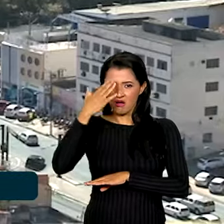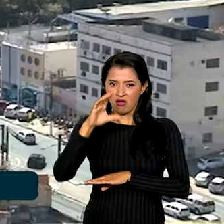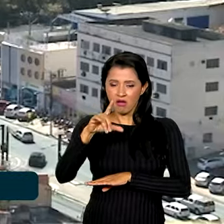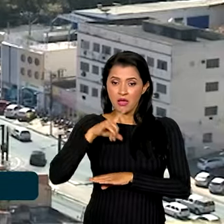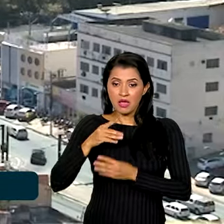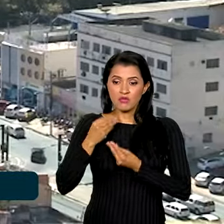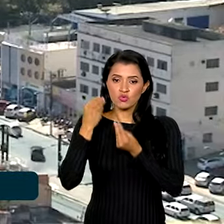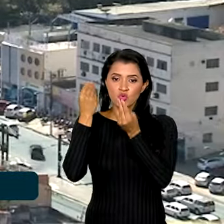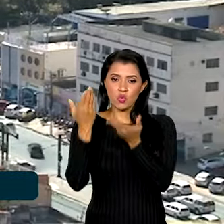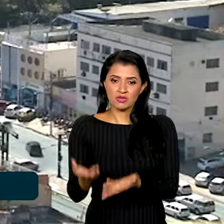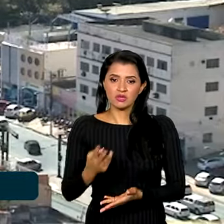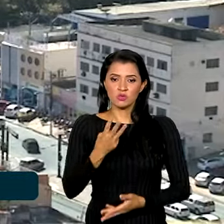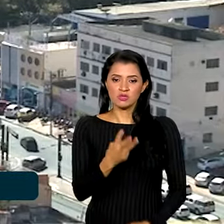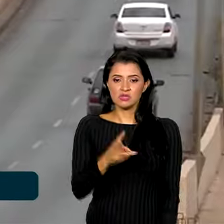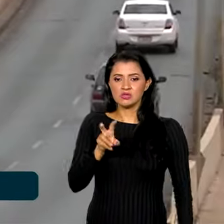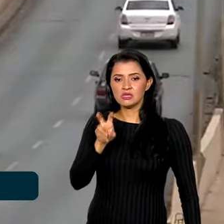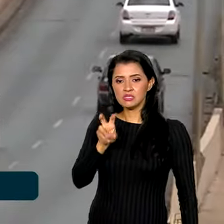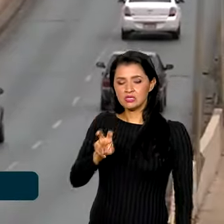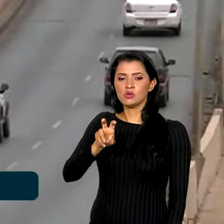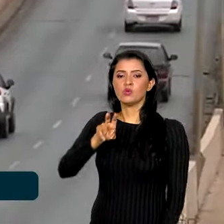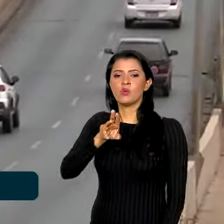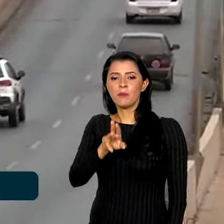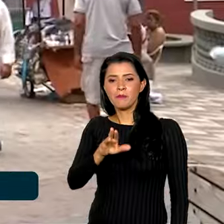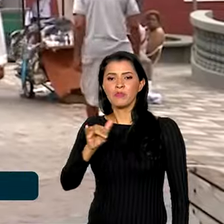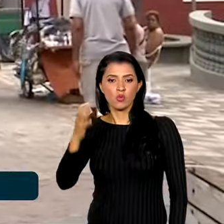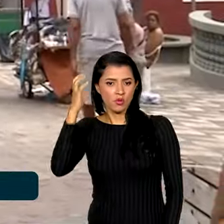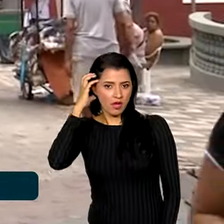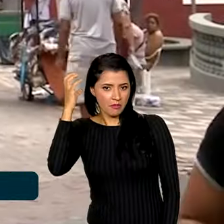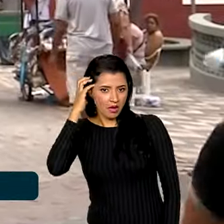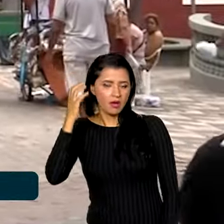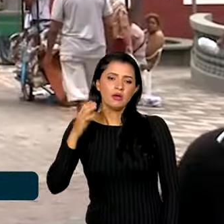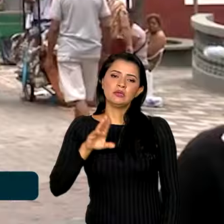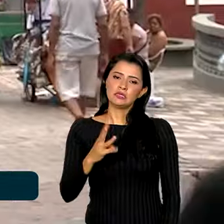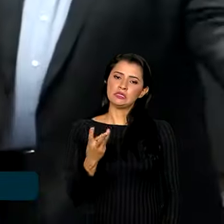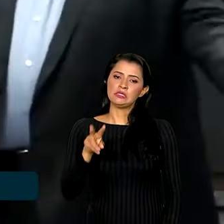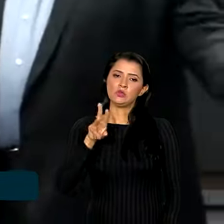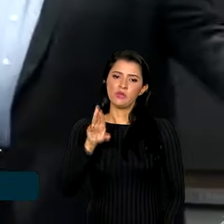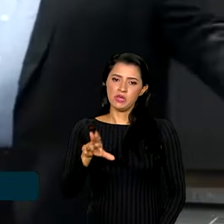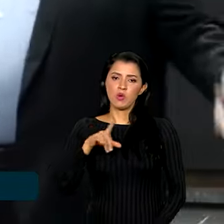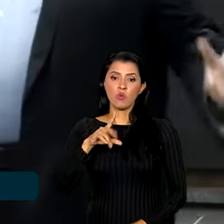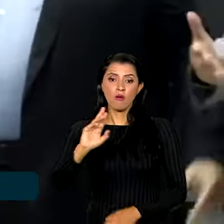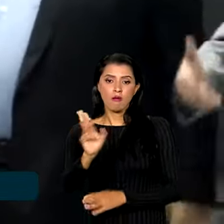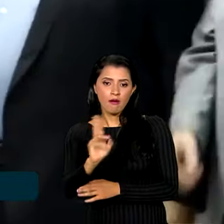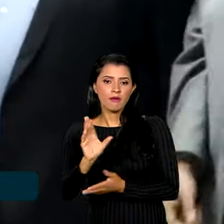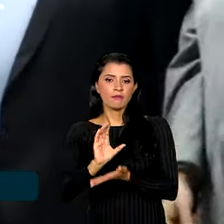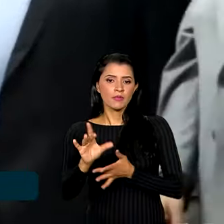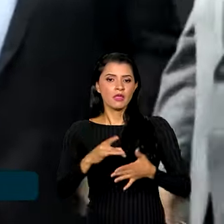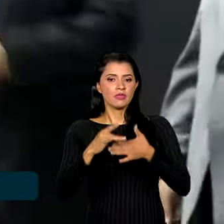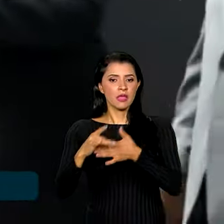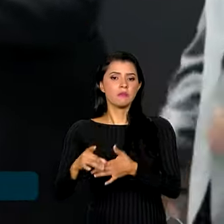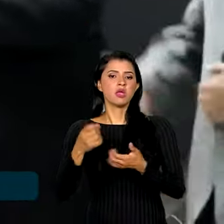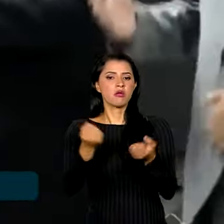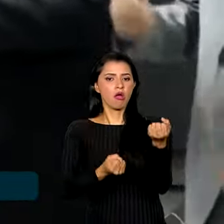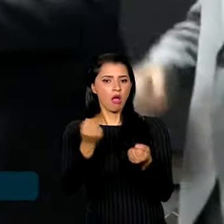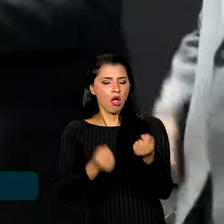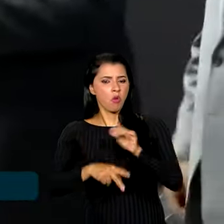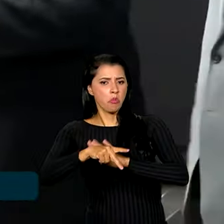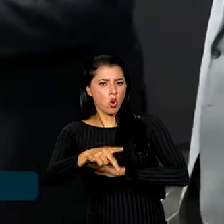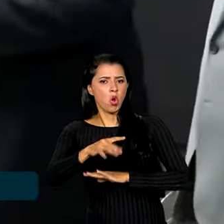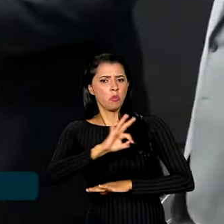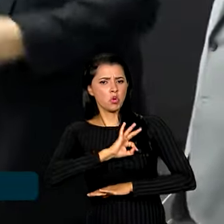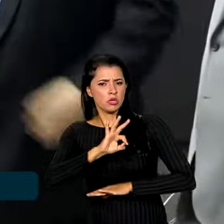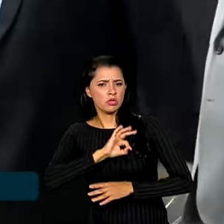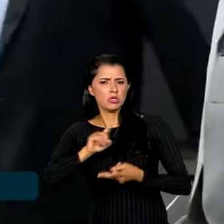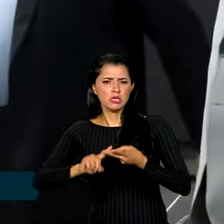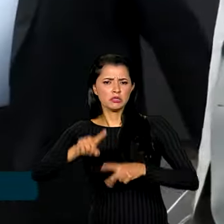35 milhões de reais do Fundo Nacional de Segurança Pública, além da entrega de viaturas, equipamentos